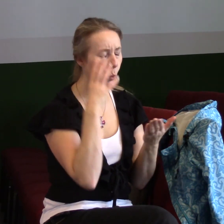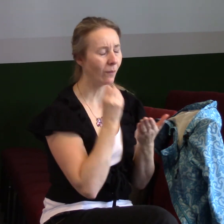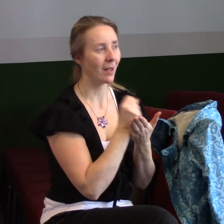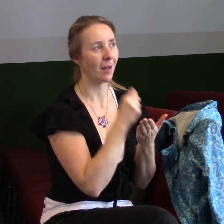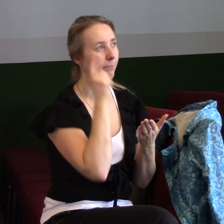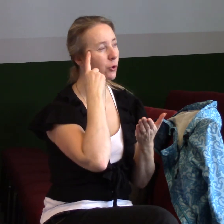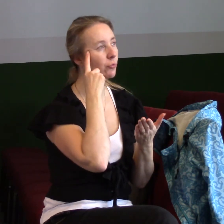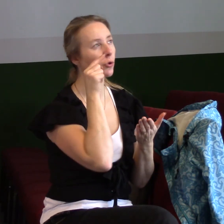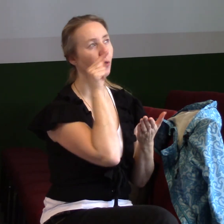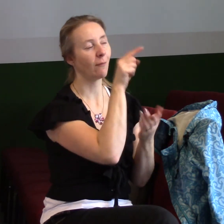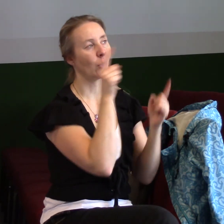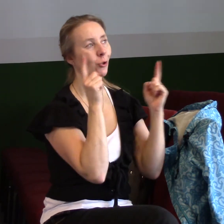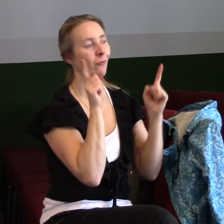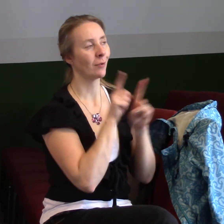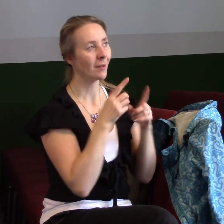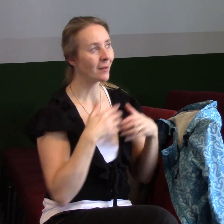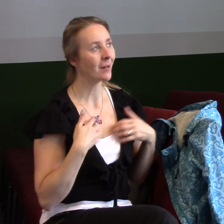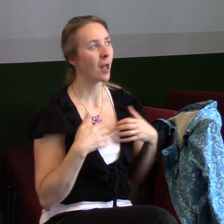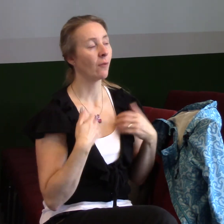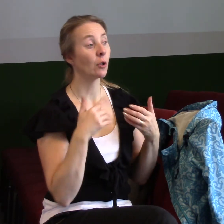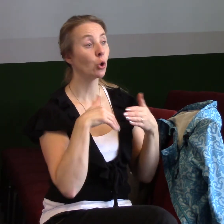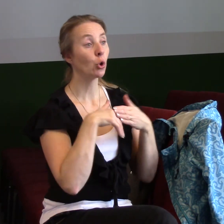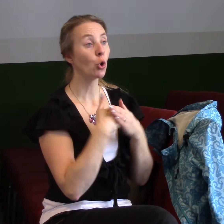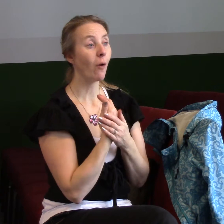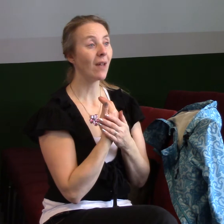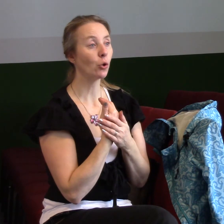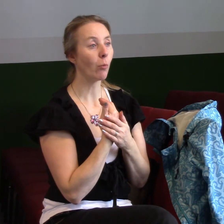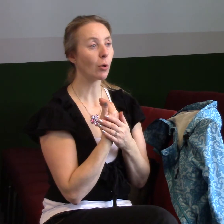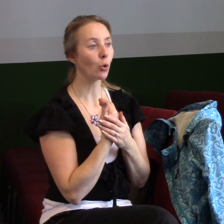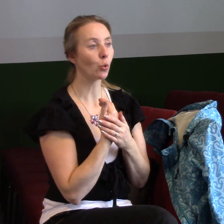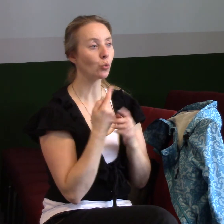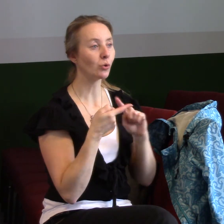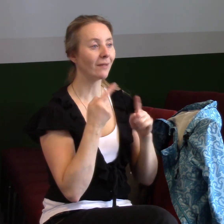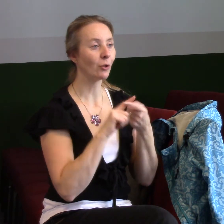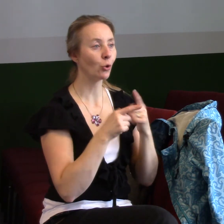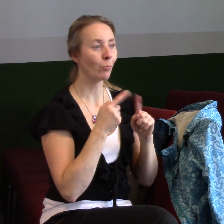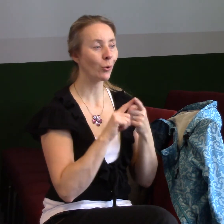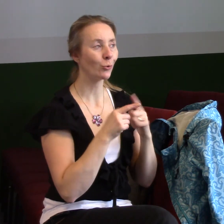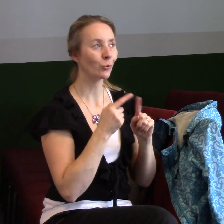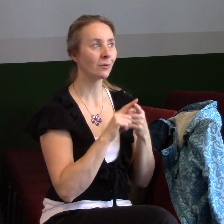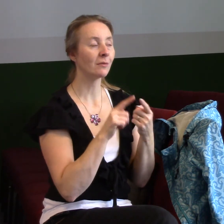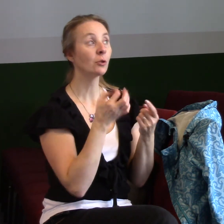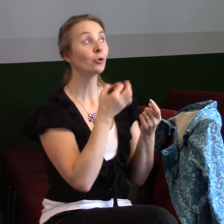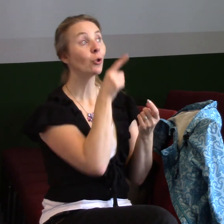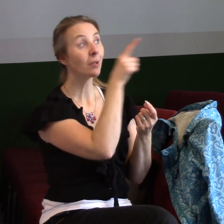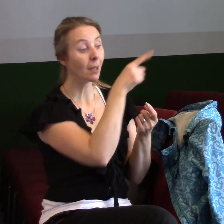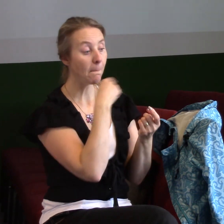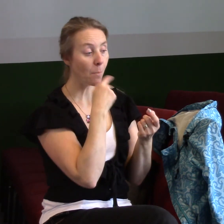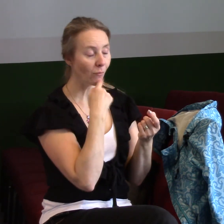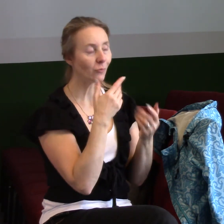tým slovem a radovat se a těšit z nových dobrodružství, které přináší vliv toho, když ty mluvíš. Děkuji ti, Ježíši.